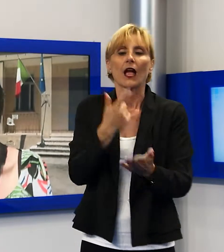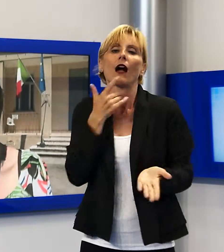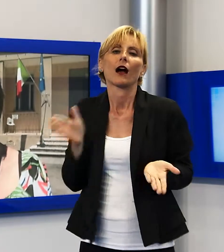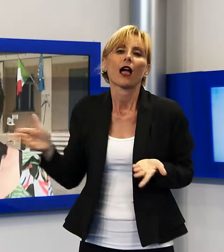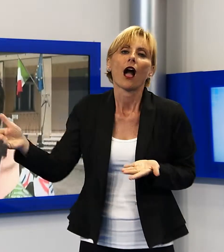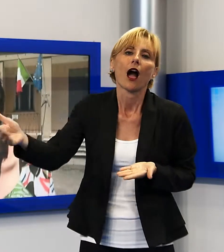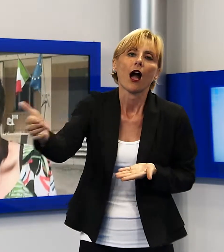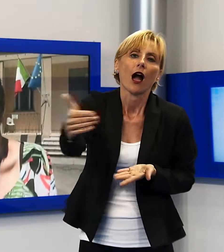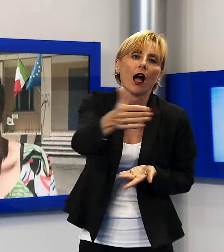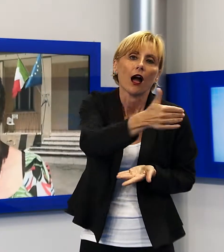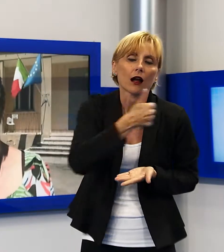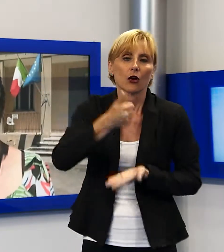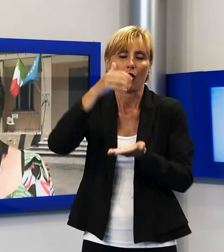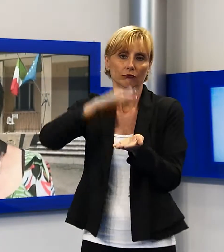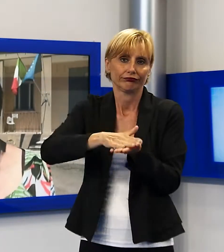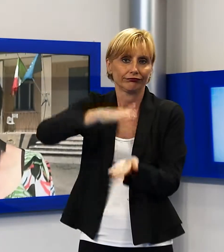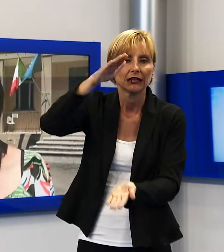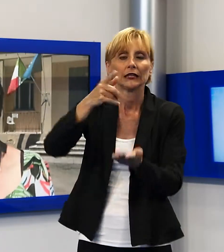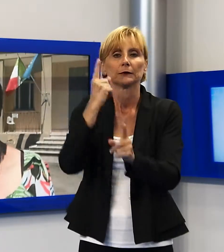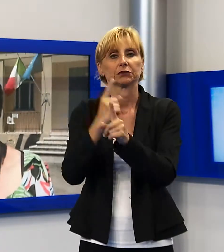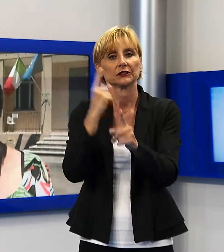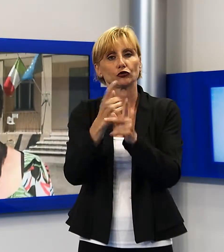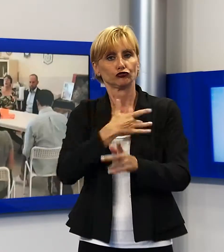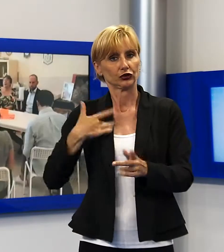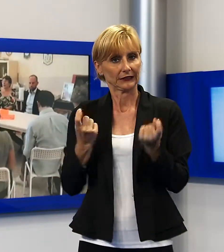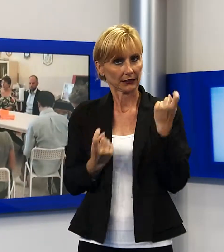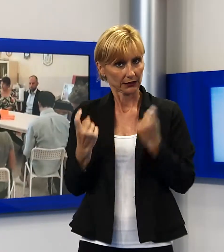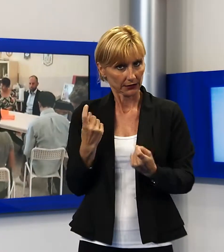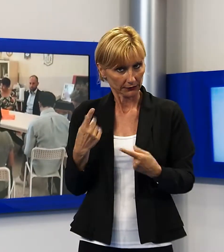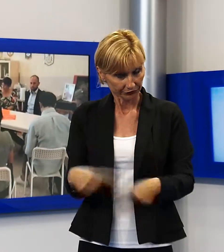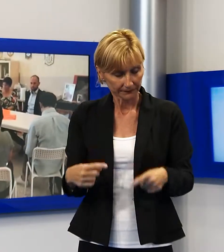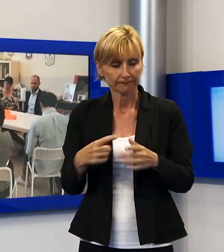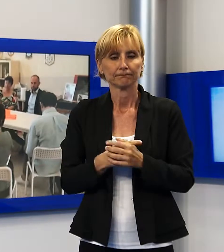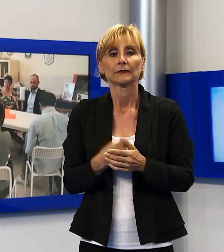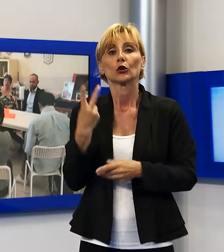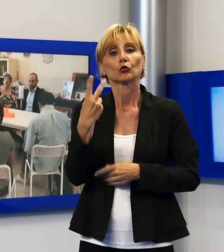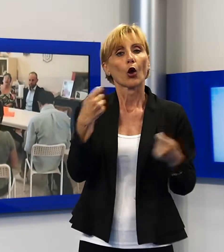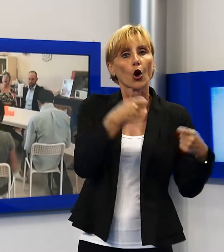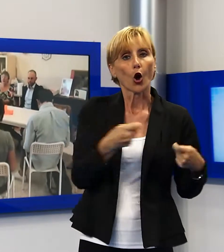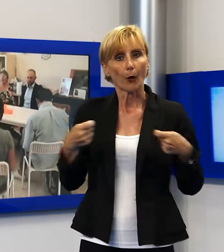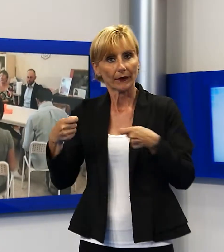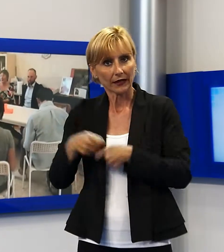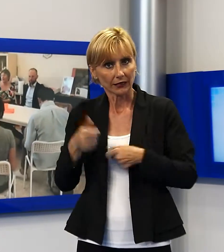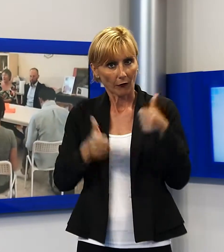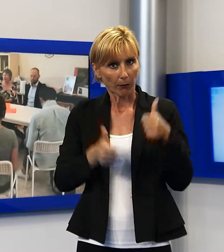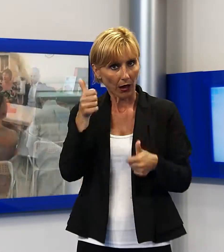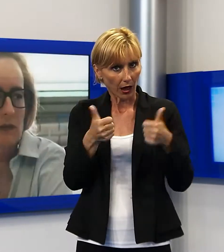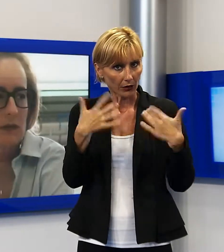i bisogni manifestati dai cittadini. Nel dettaglio le due cooperative che hanno risposto al bando, la Giovani e